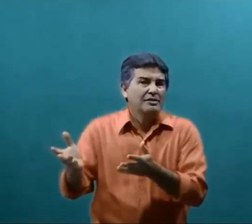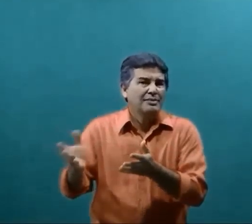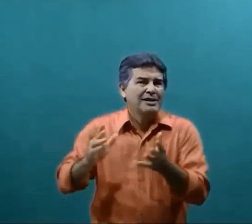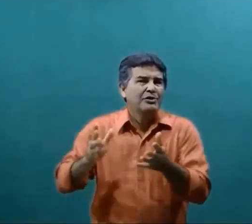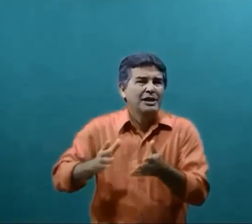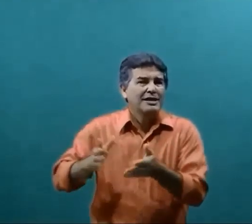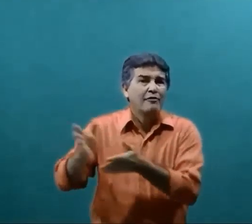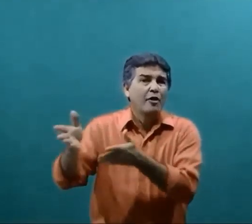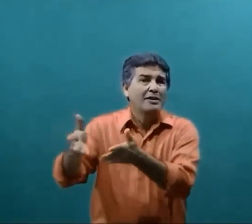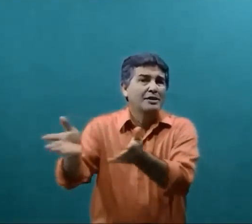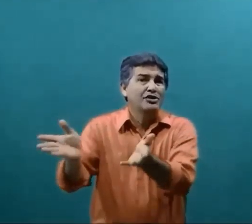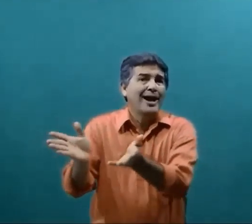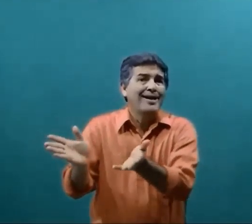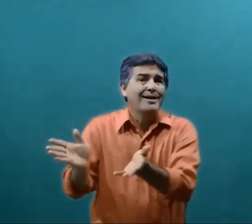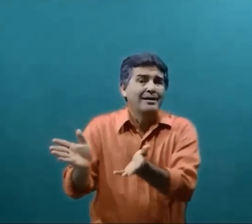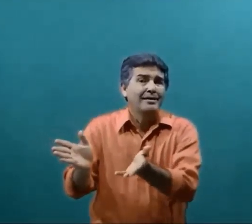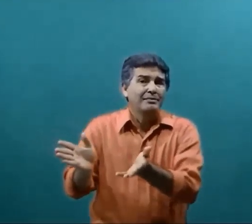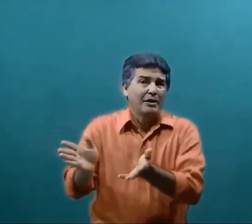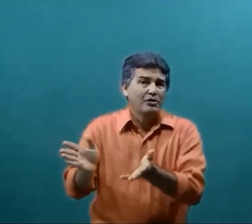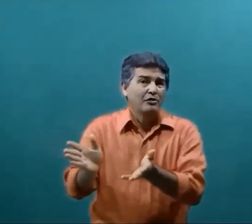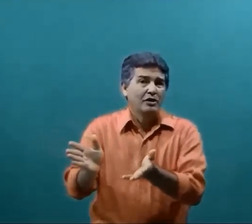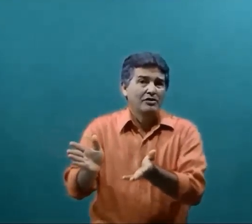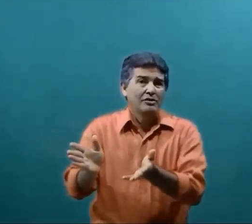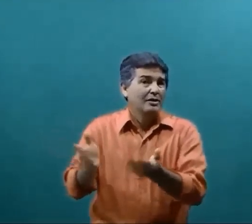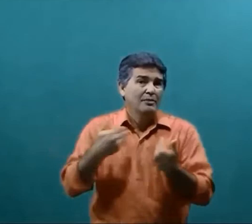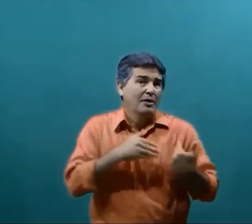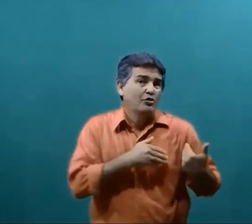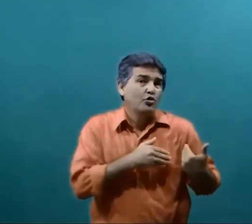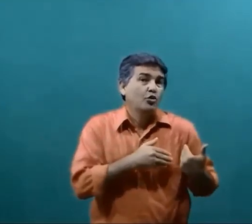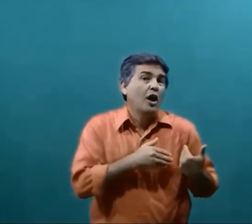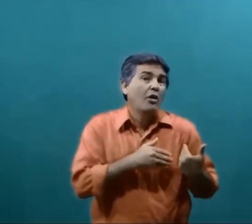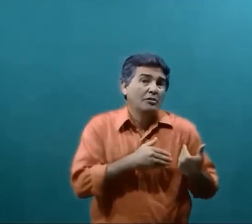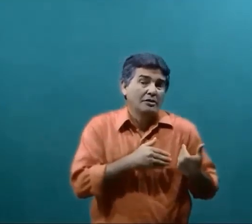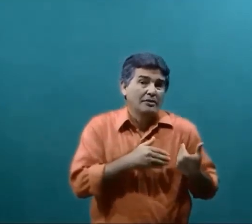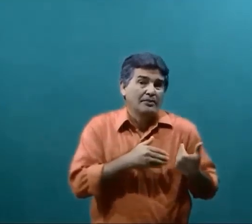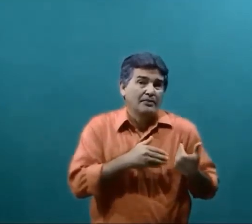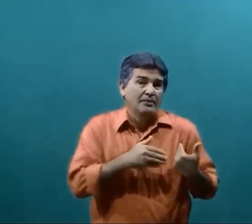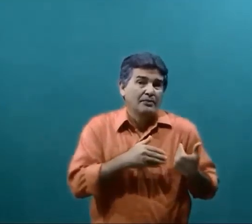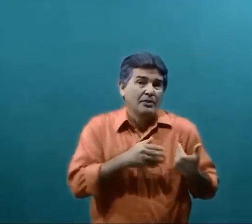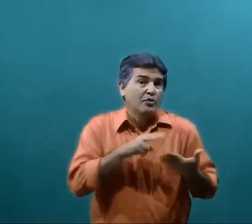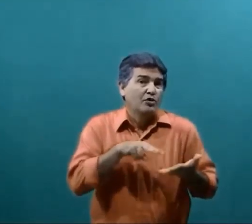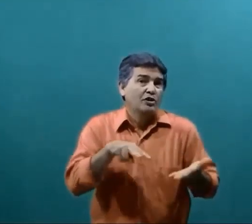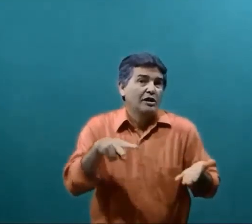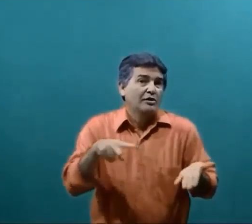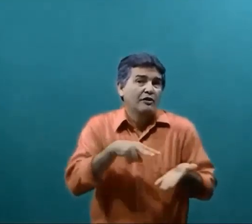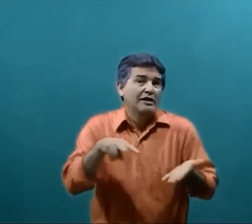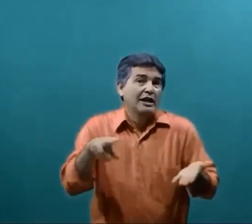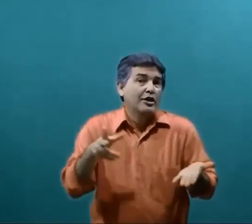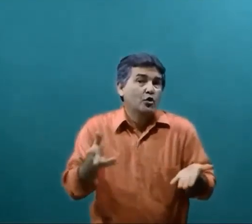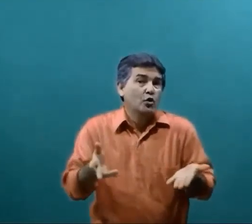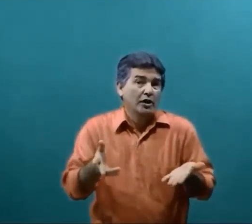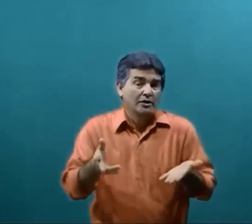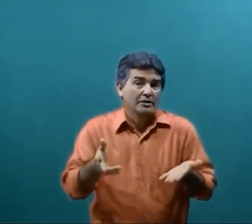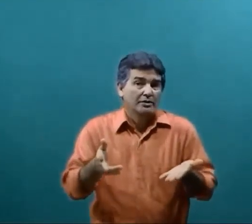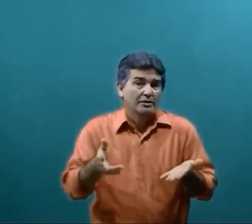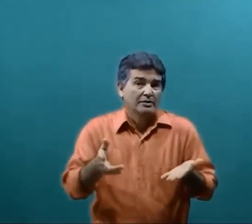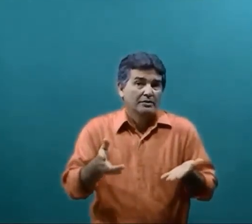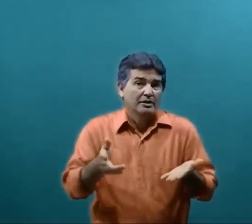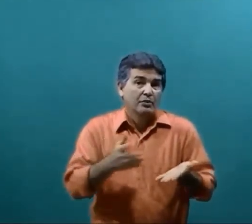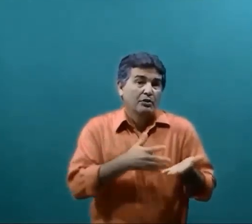Mas acontece que a informação Está aí Para os ouvintes Para o surdo Não Porque muitos deles Não fazem leitura Ou